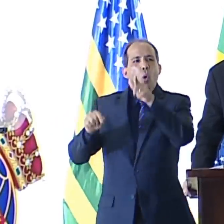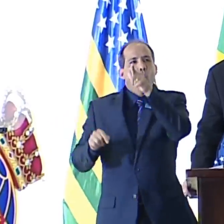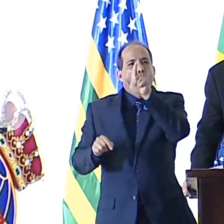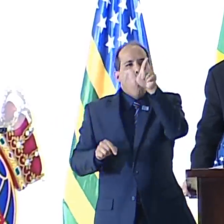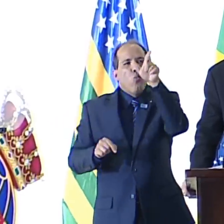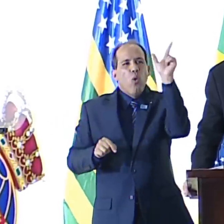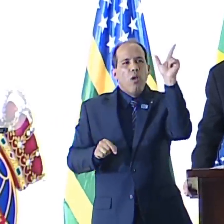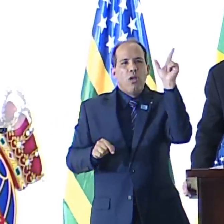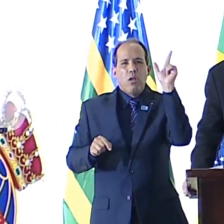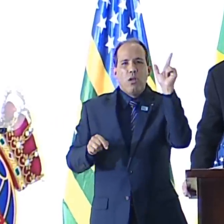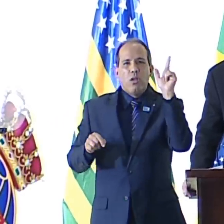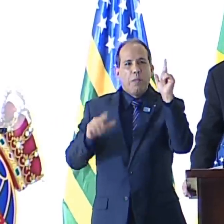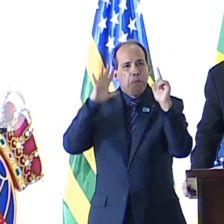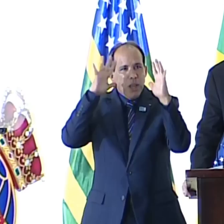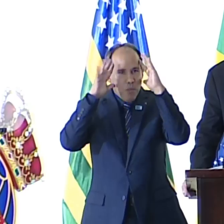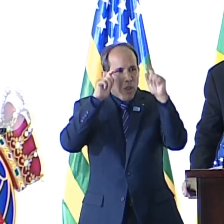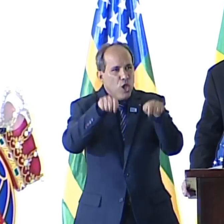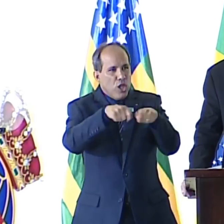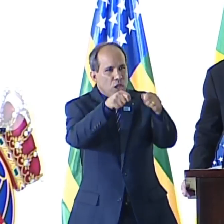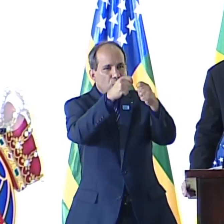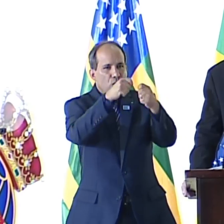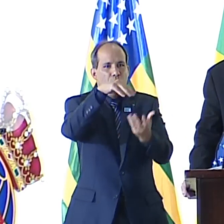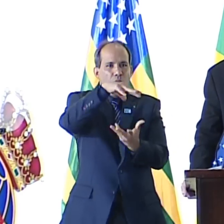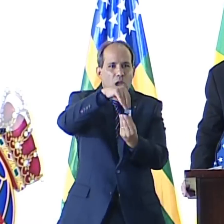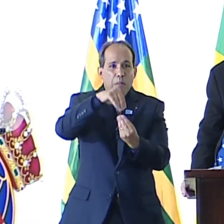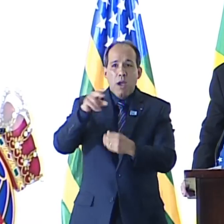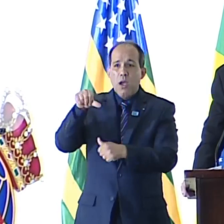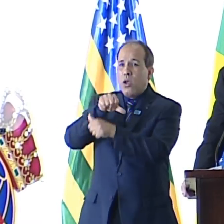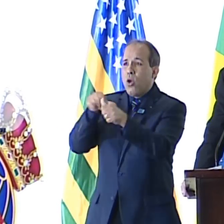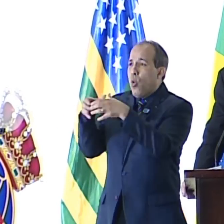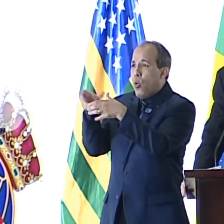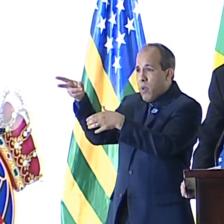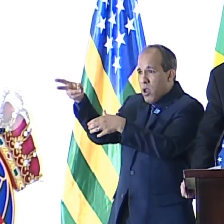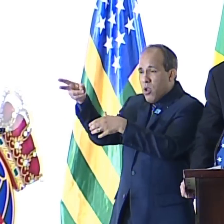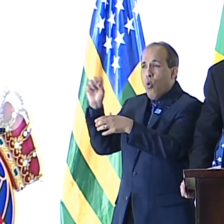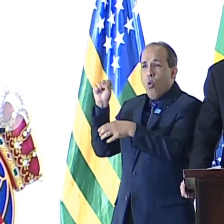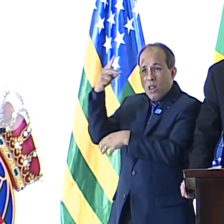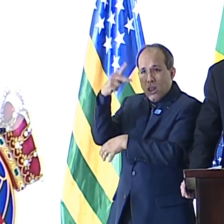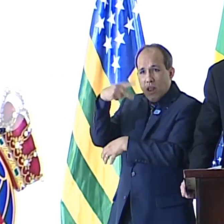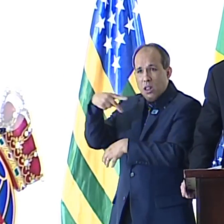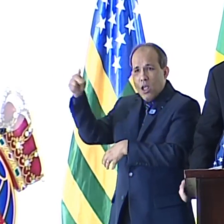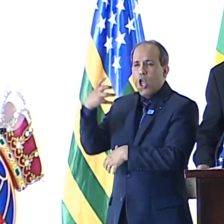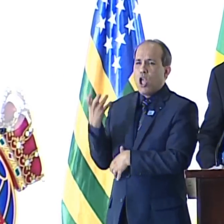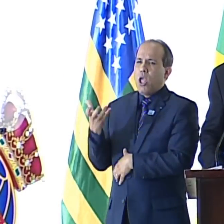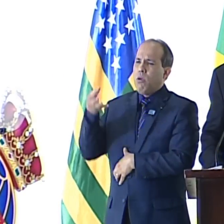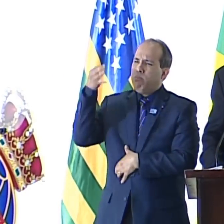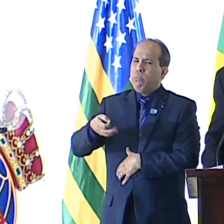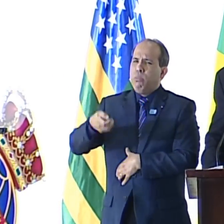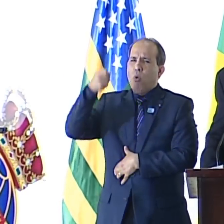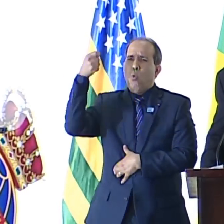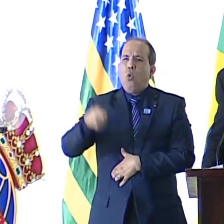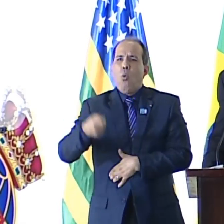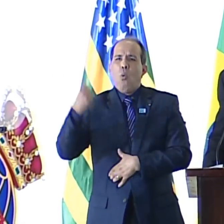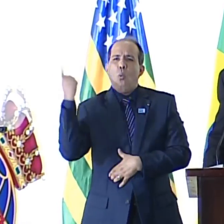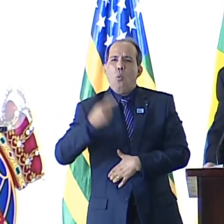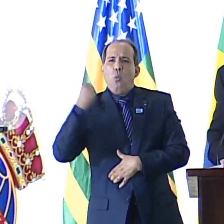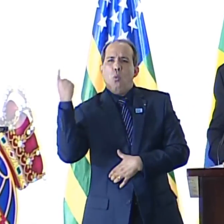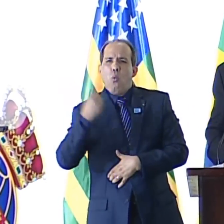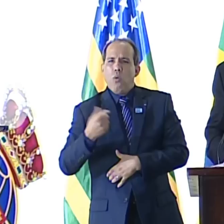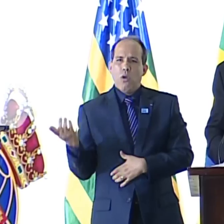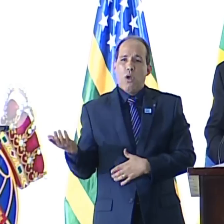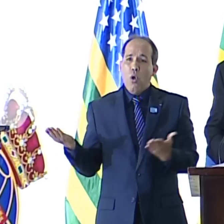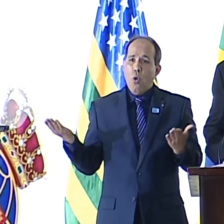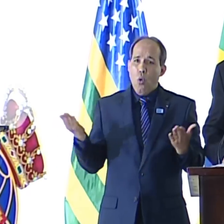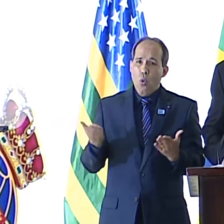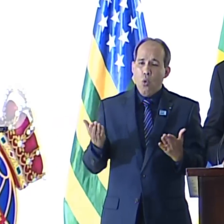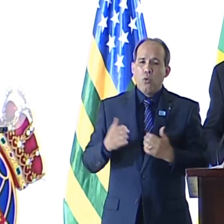milenares do pensamento e destruir a alma. Para si mesmos e para seu comunismo, querem a certeza em positivo. Quem hoje